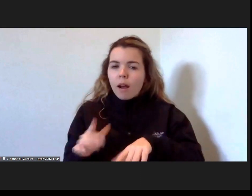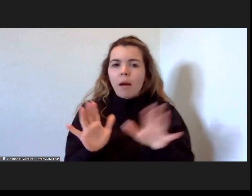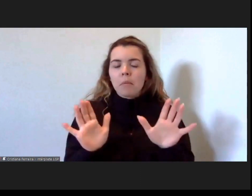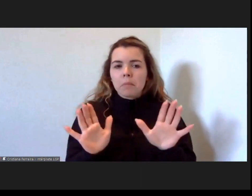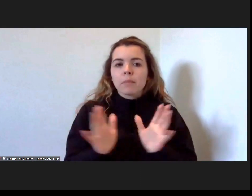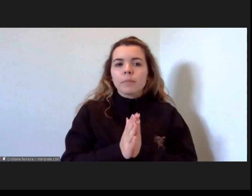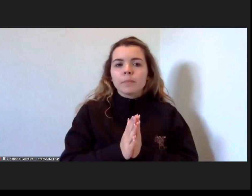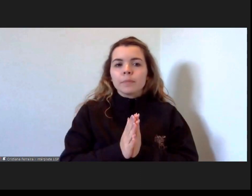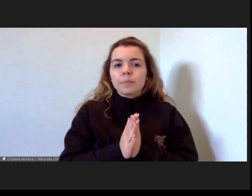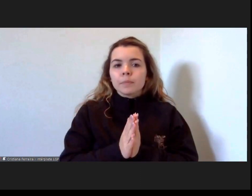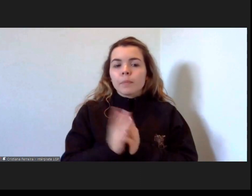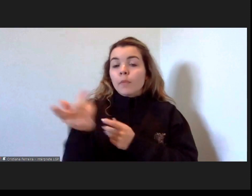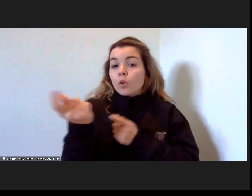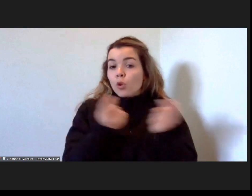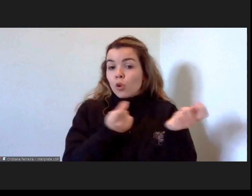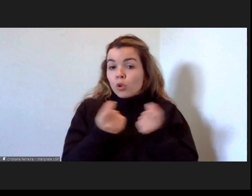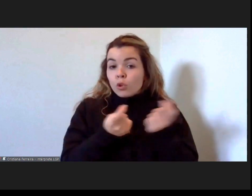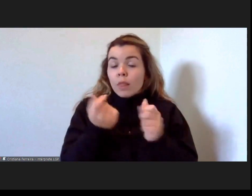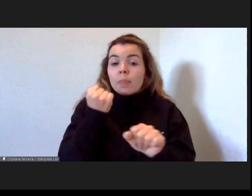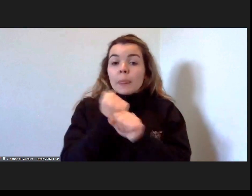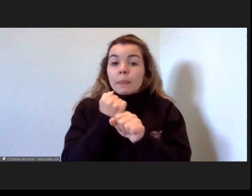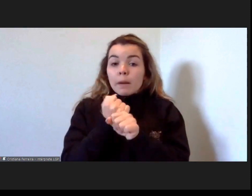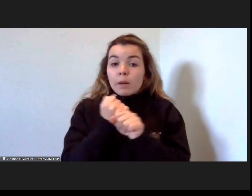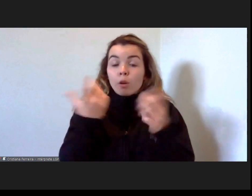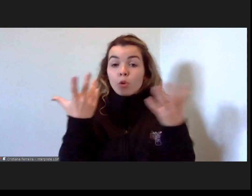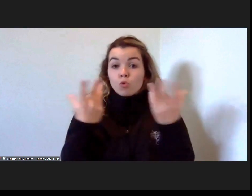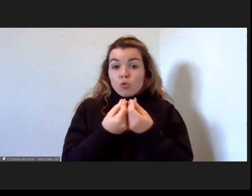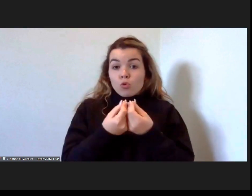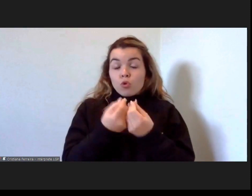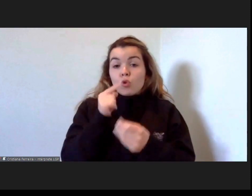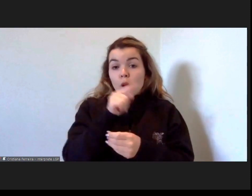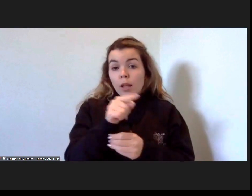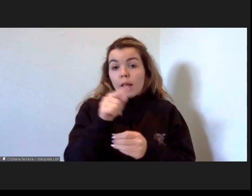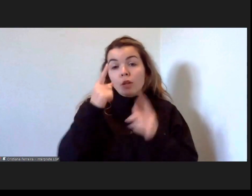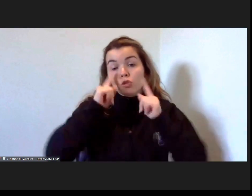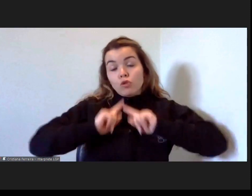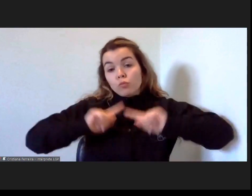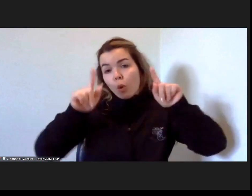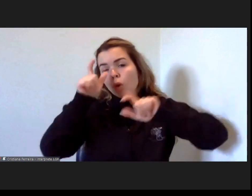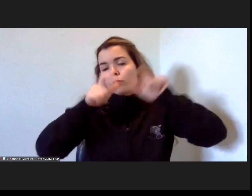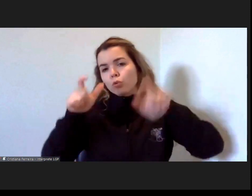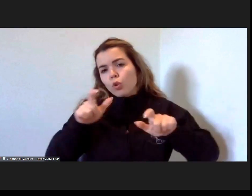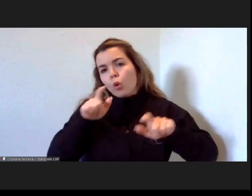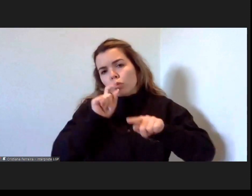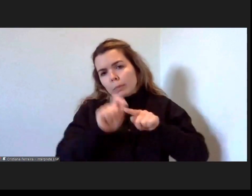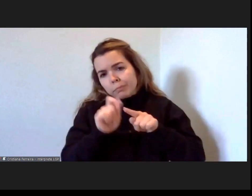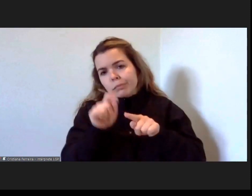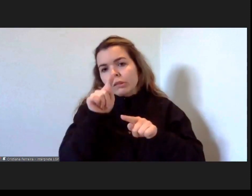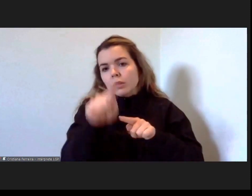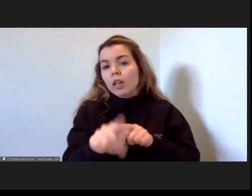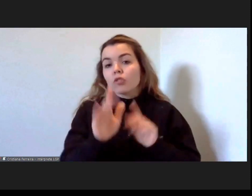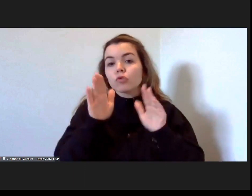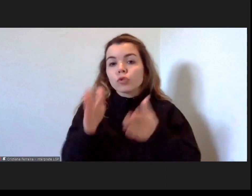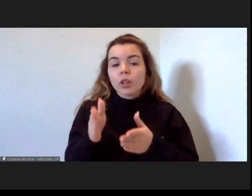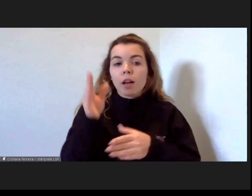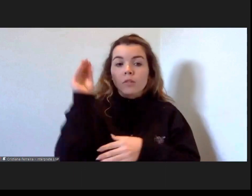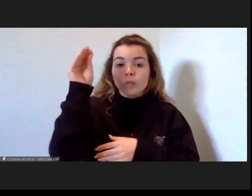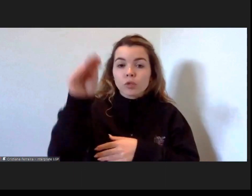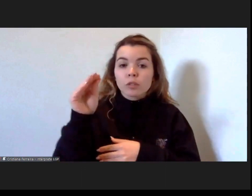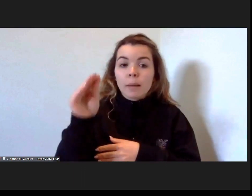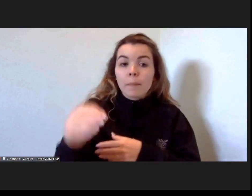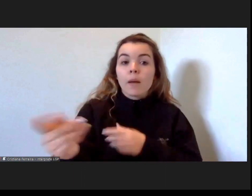as organizações que trabalham com estes públicos já são chamadas à